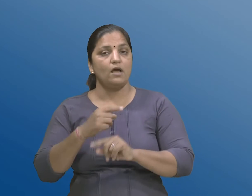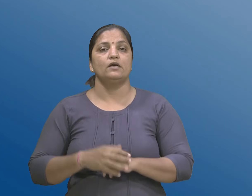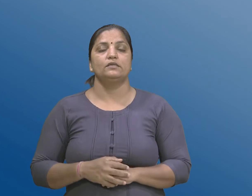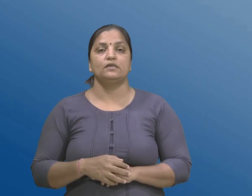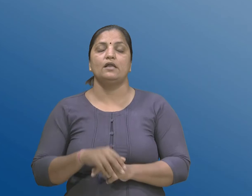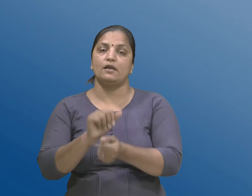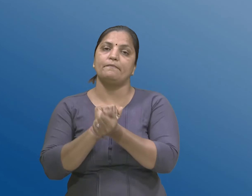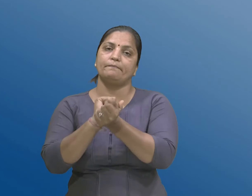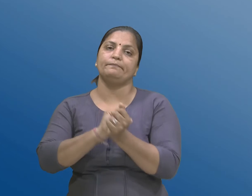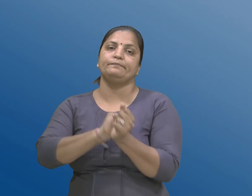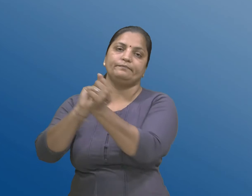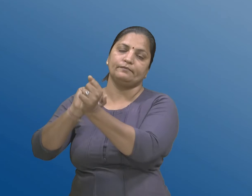मिलववा जवाबदार रहेशे